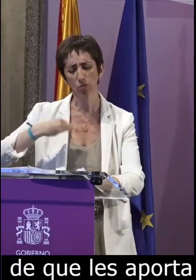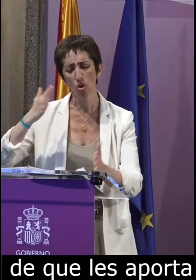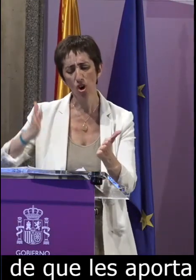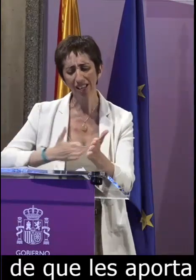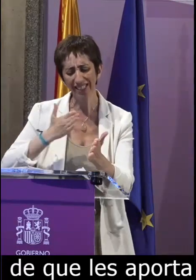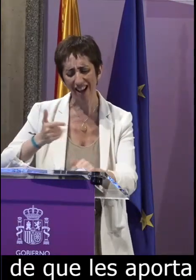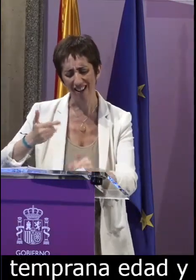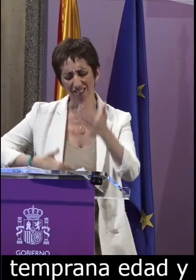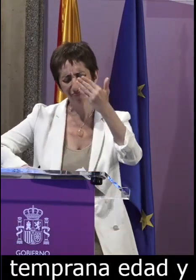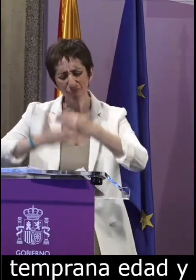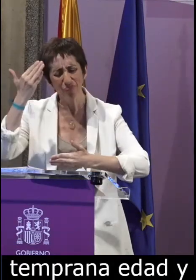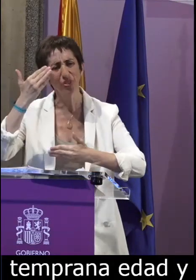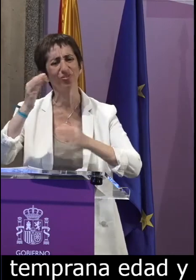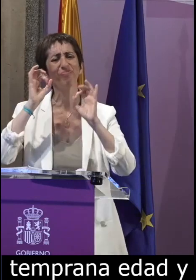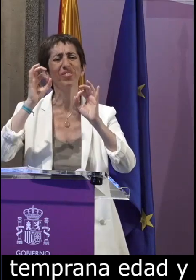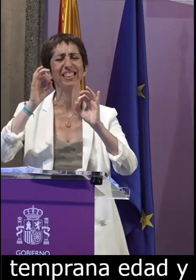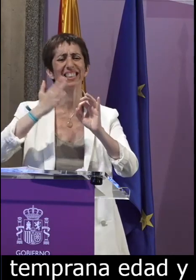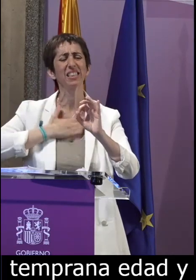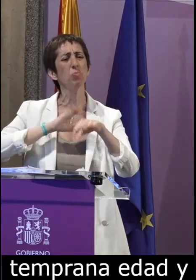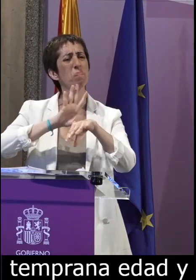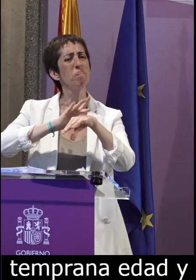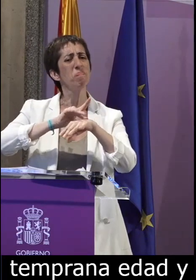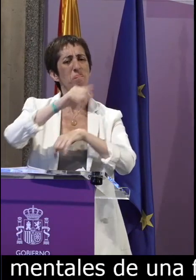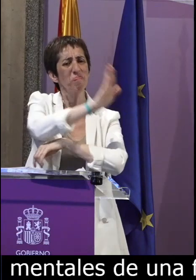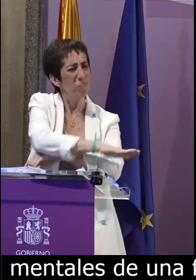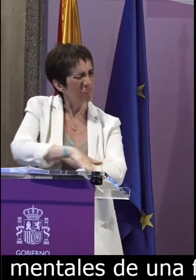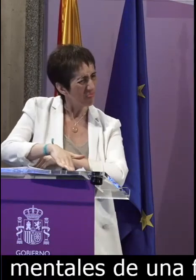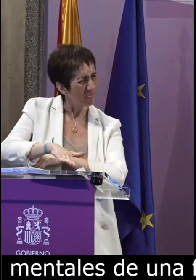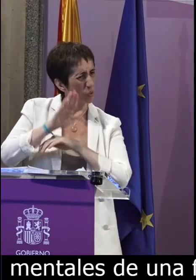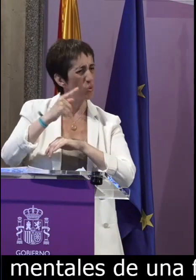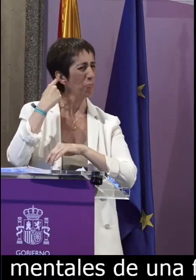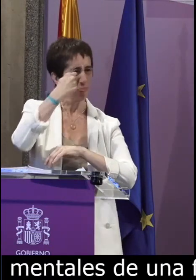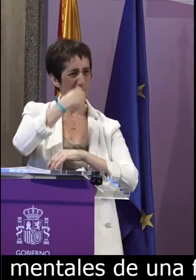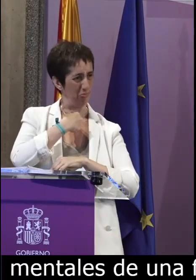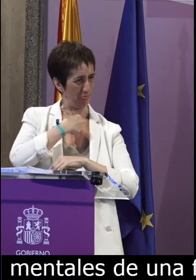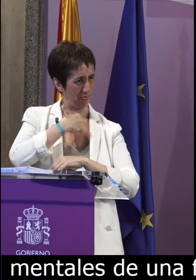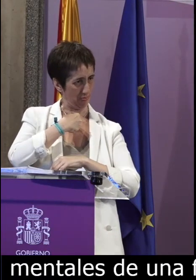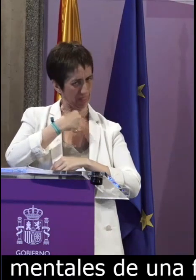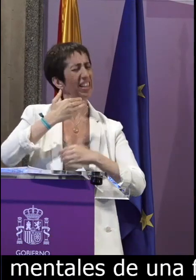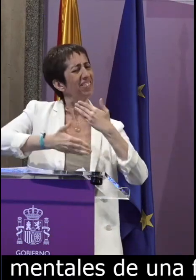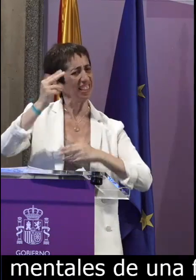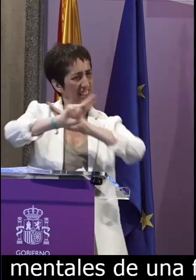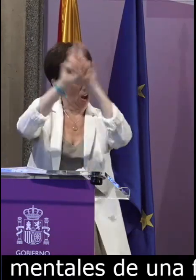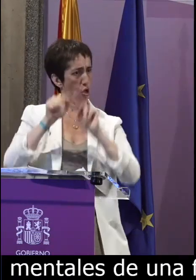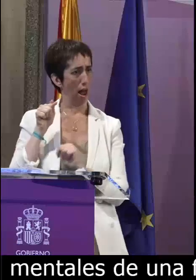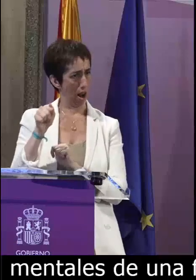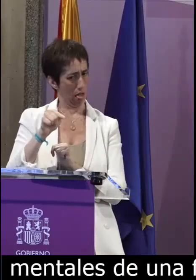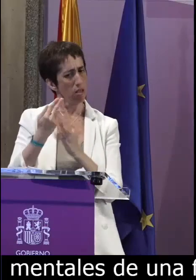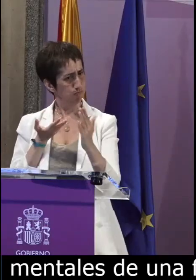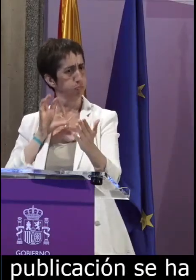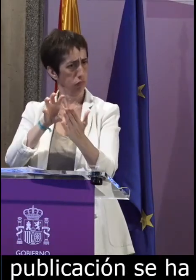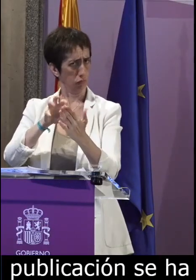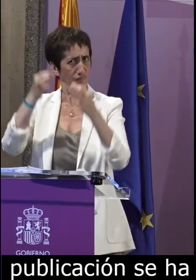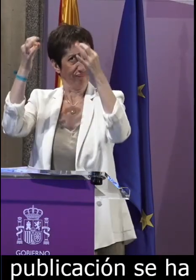esta publicación se ha se ha hecho pública en la International Journal of Pediatric